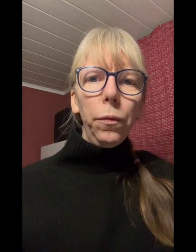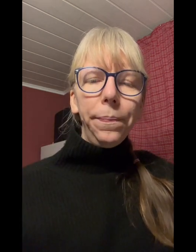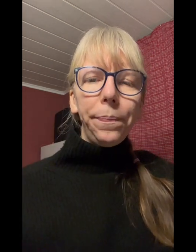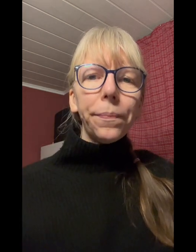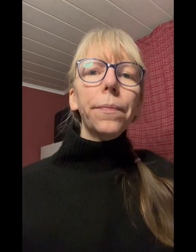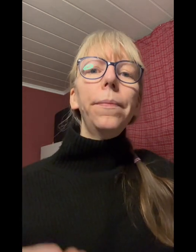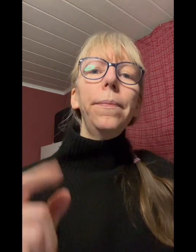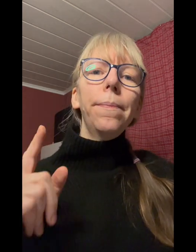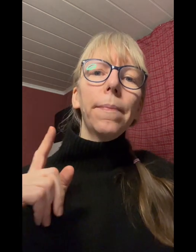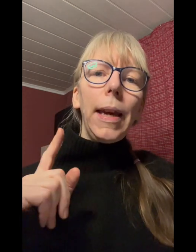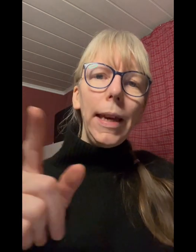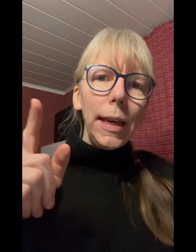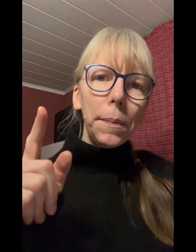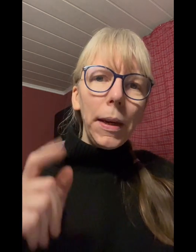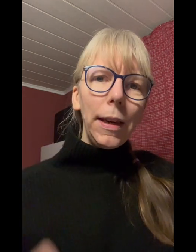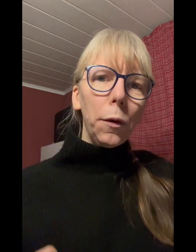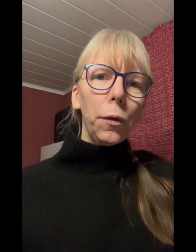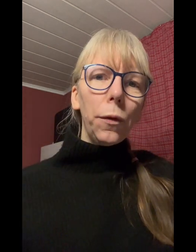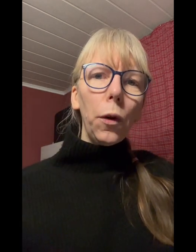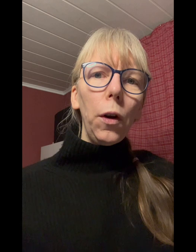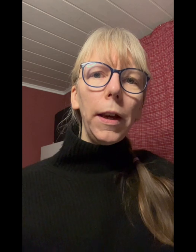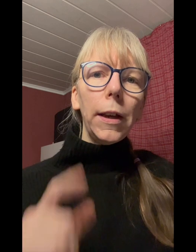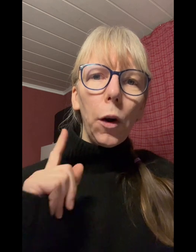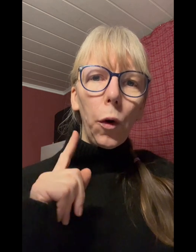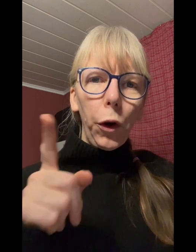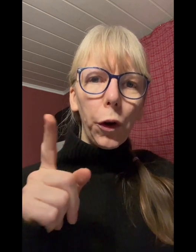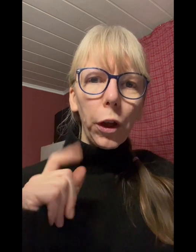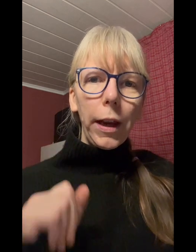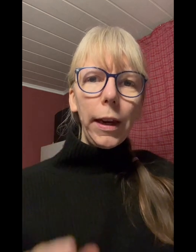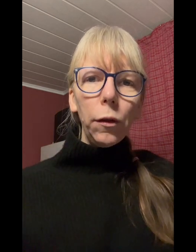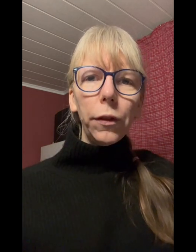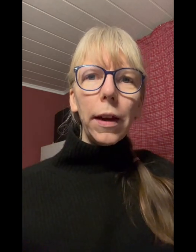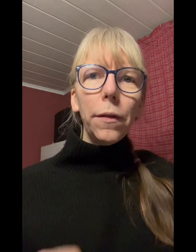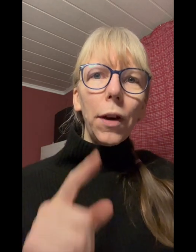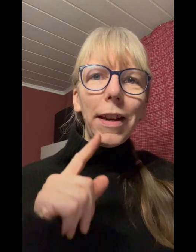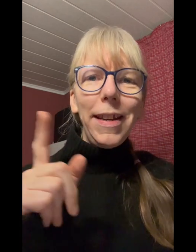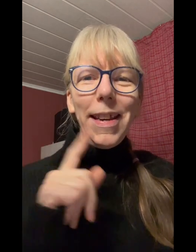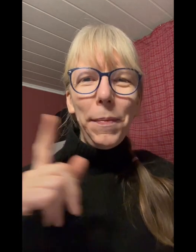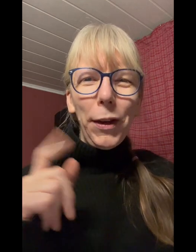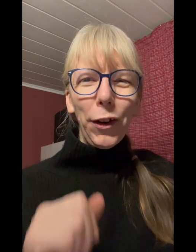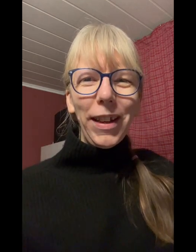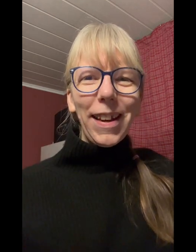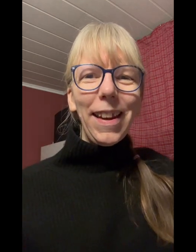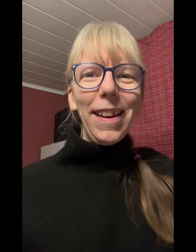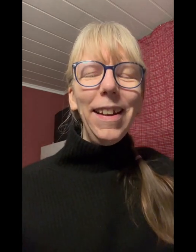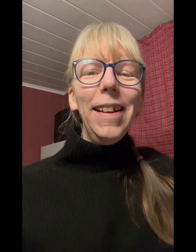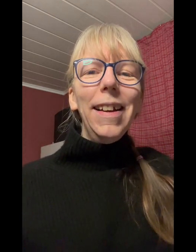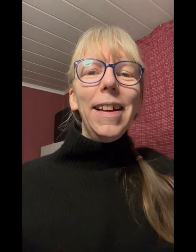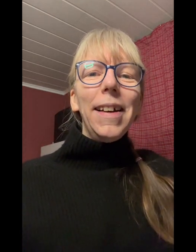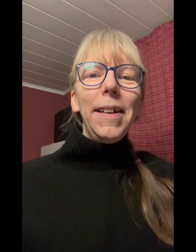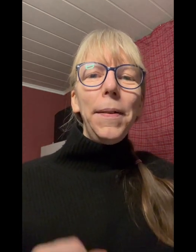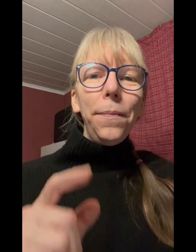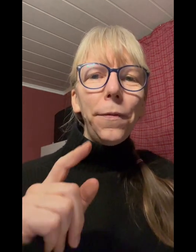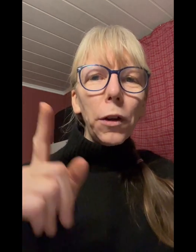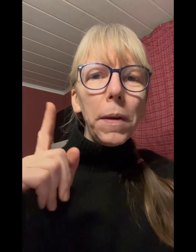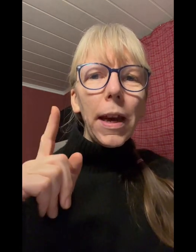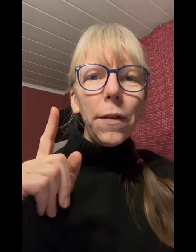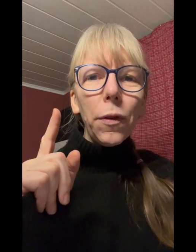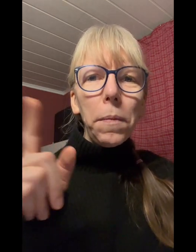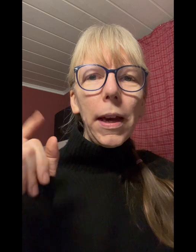ich bin die rose fröhlich eure ernährungs tante für alle sie sind noch nicht kennen fragt mir gerne für mehr